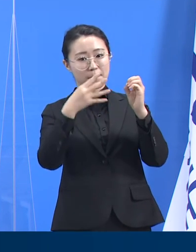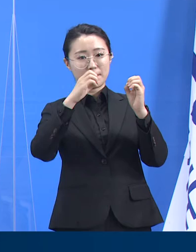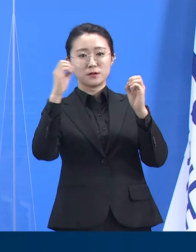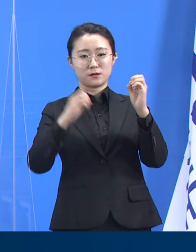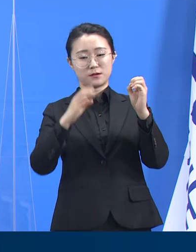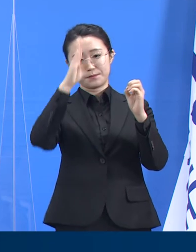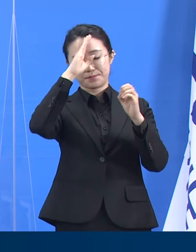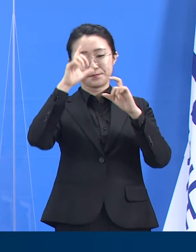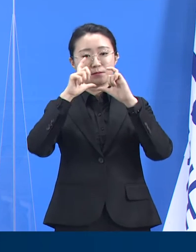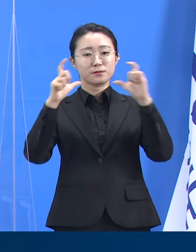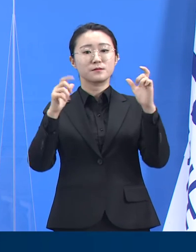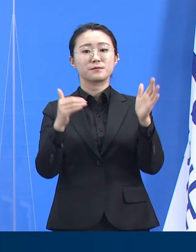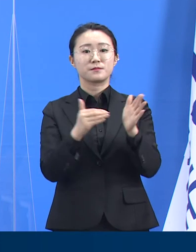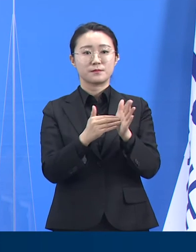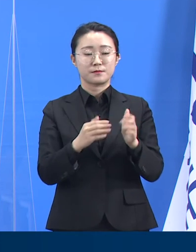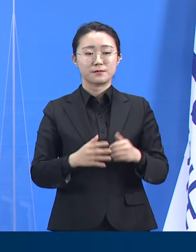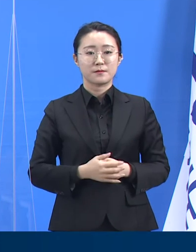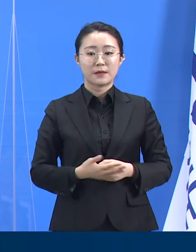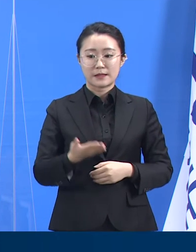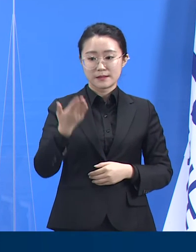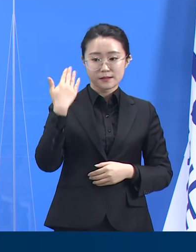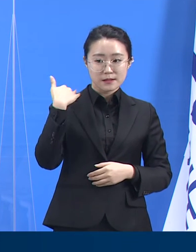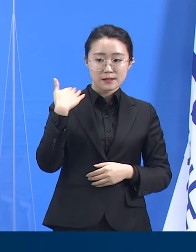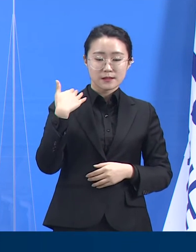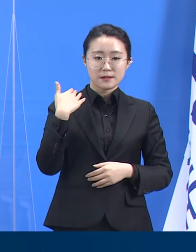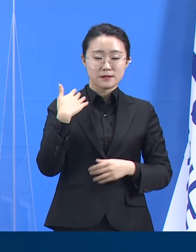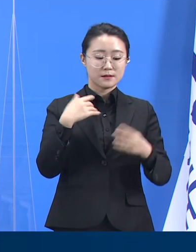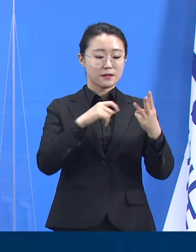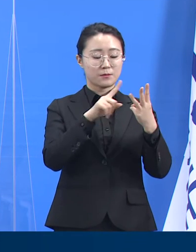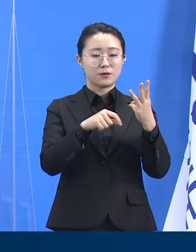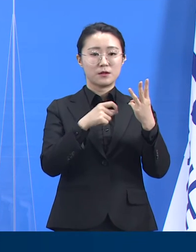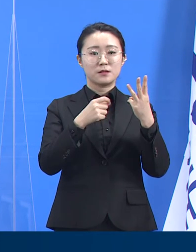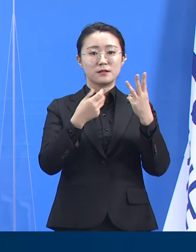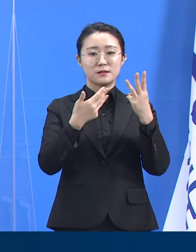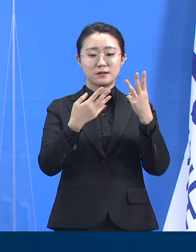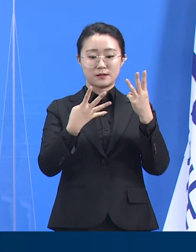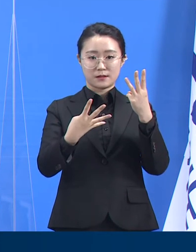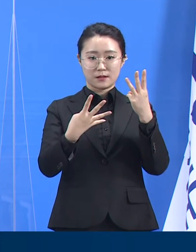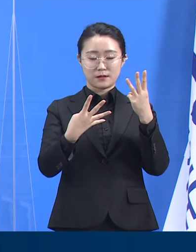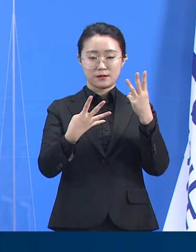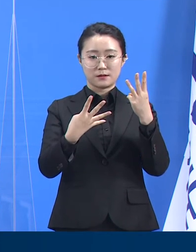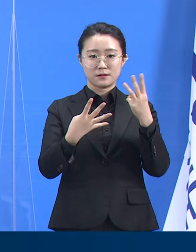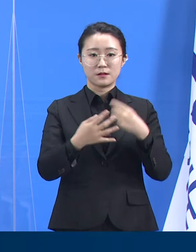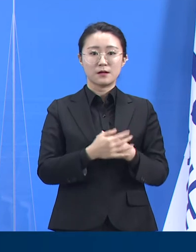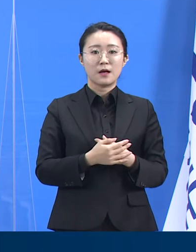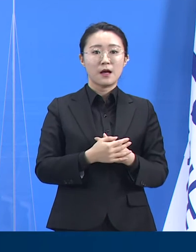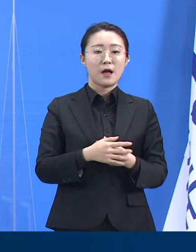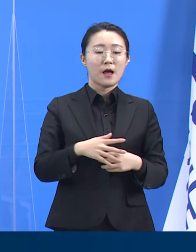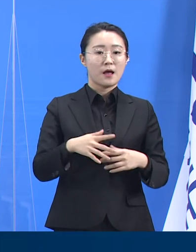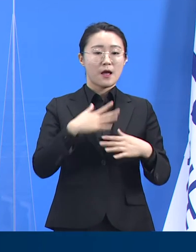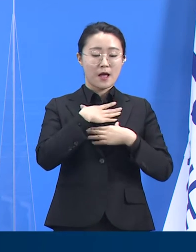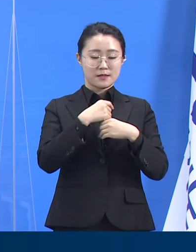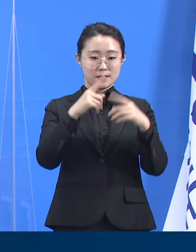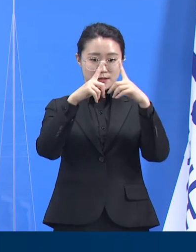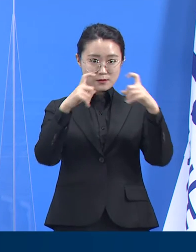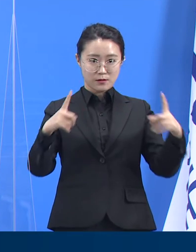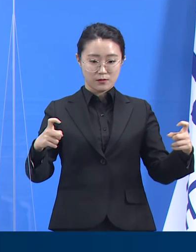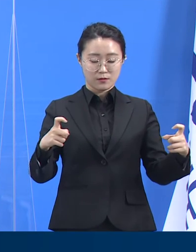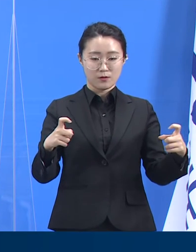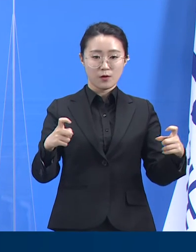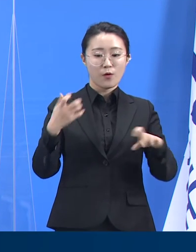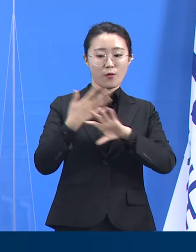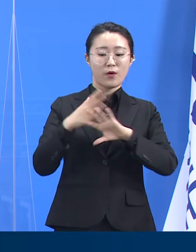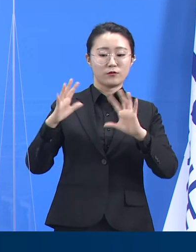지난 4일에는 경기도 안성시 소재 가구 공장에서 외국인 근로자 포함된 유행 사례가